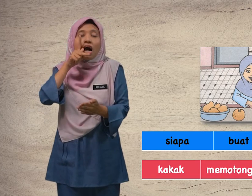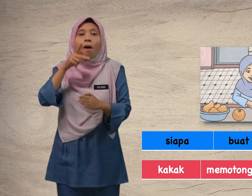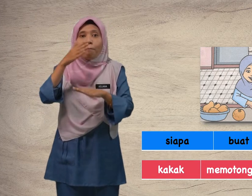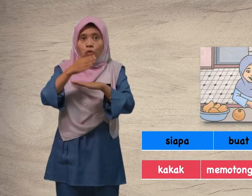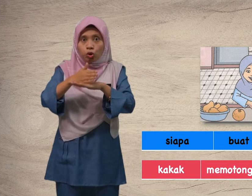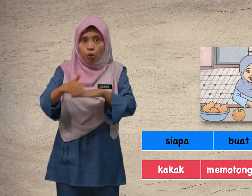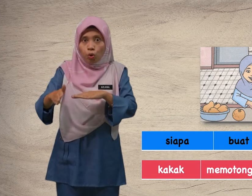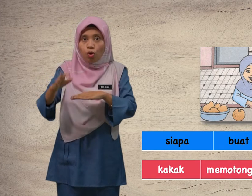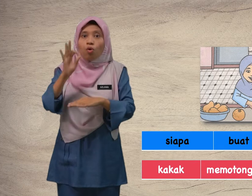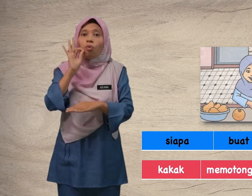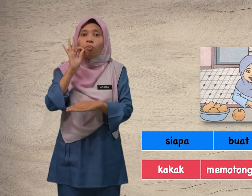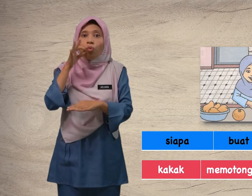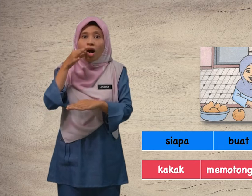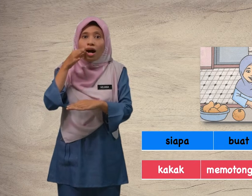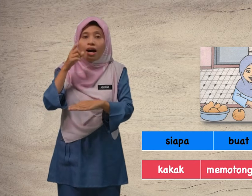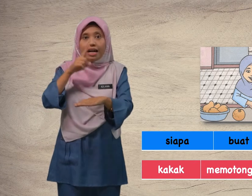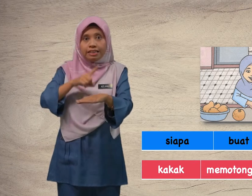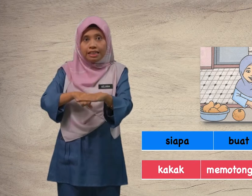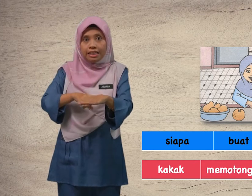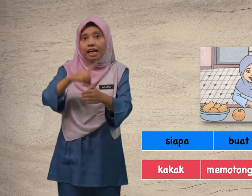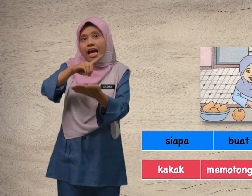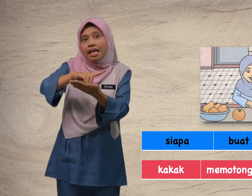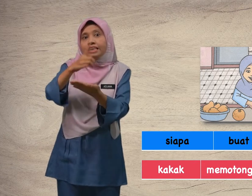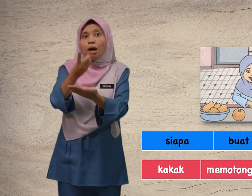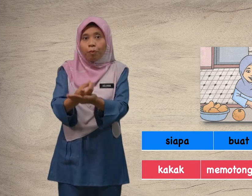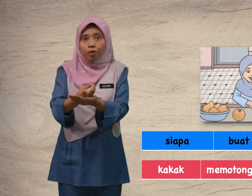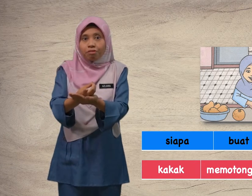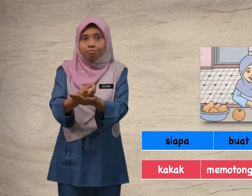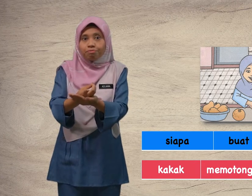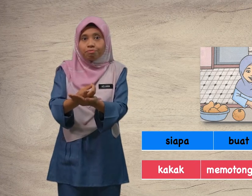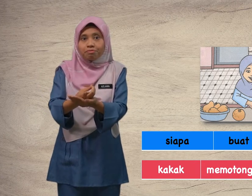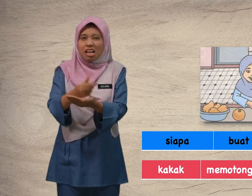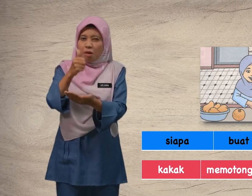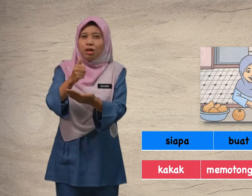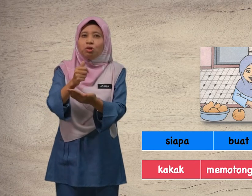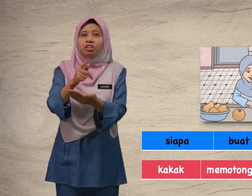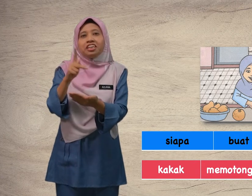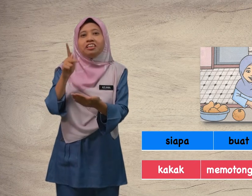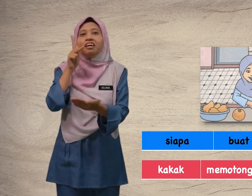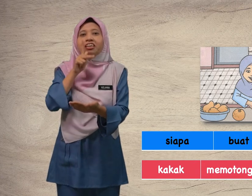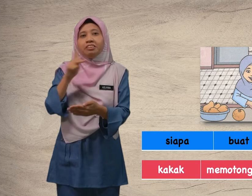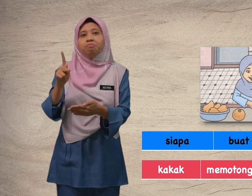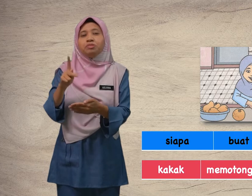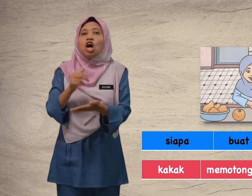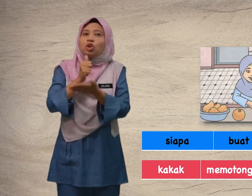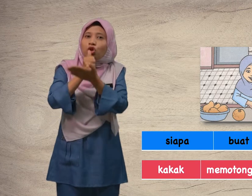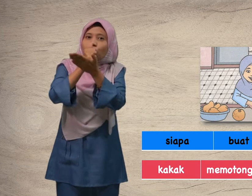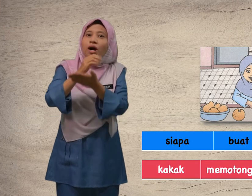potong buah di, dapur. bagus, Kakak kan? Tolong